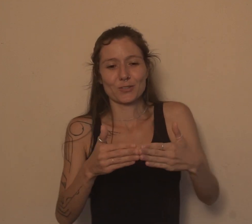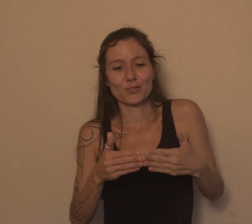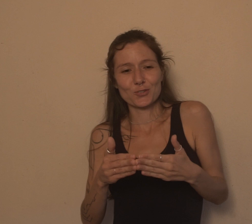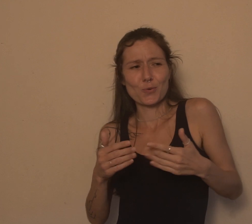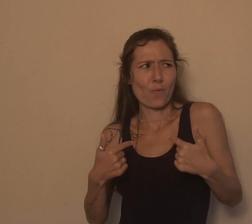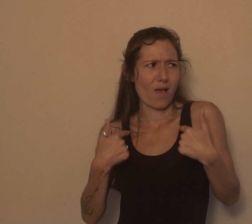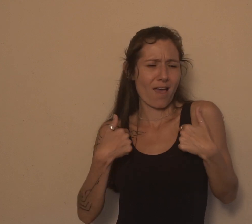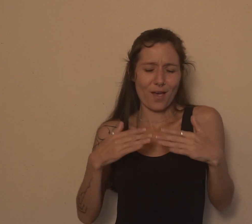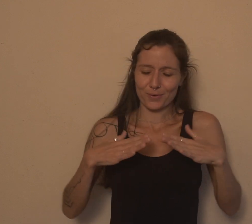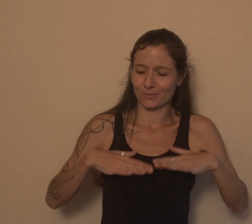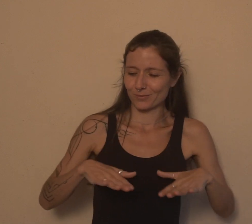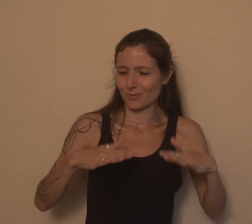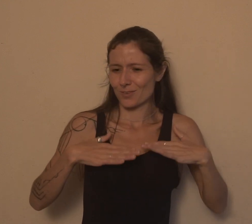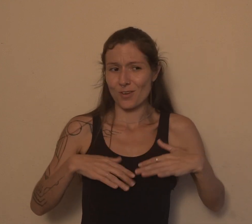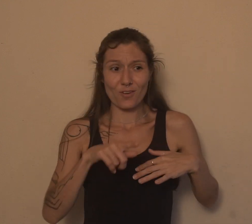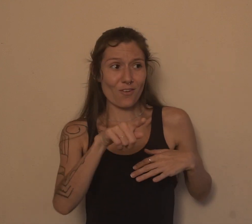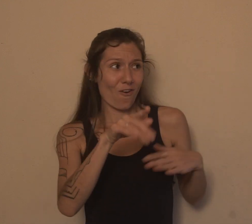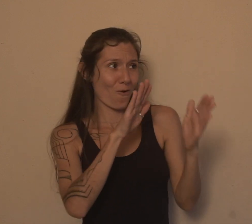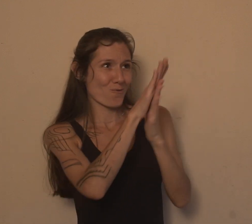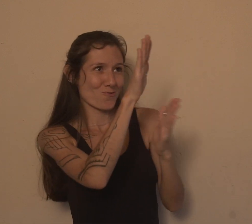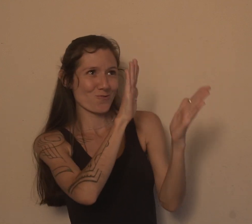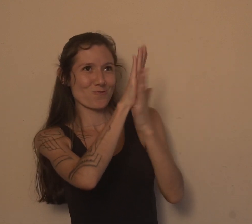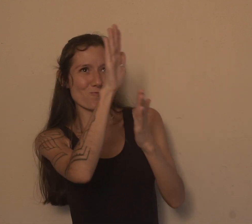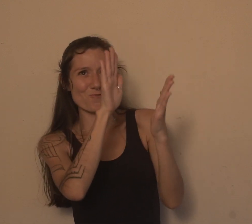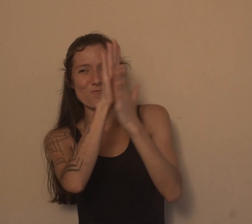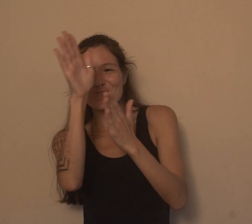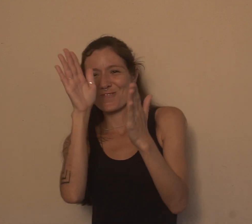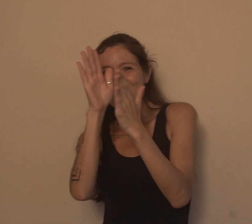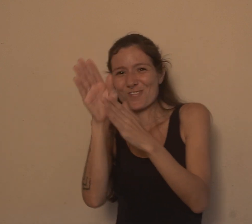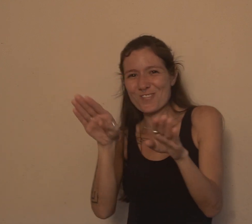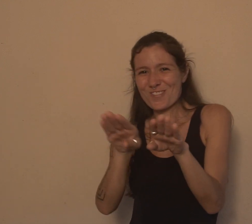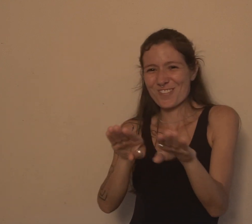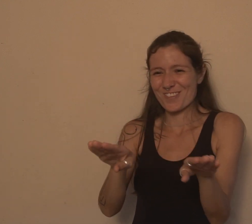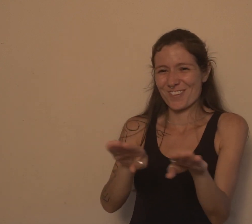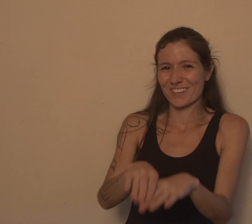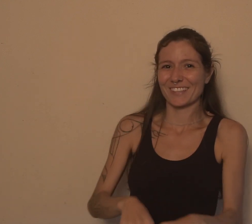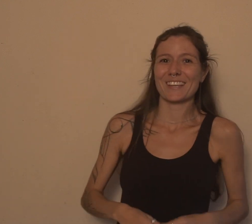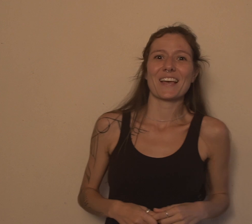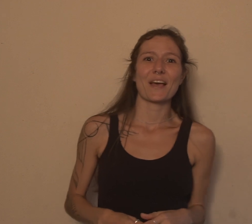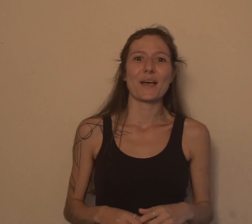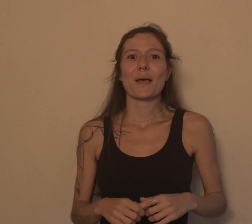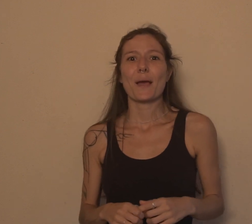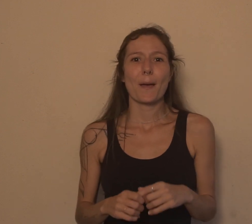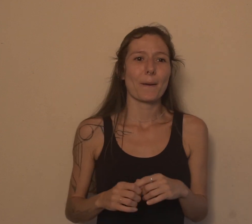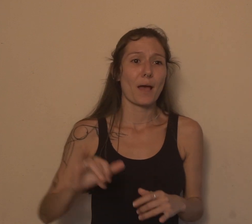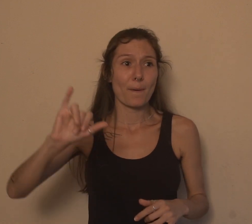A viola me pediu que era para me descansar Você quer fugir, mas eu aproveite este